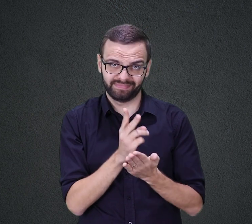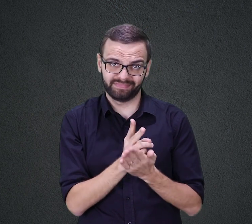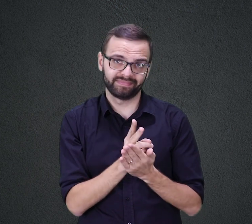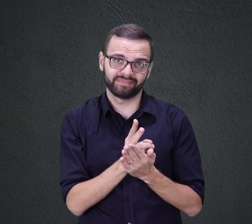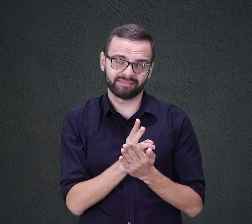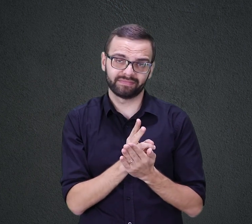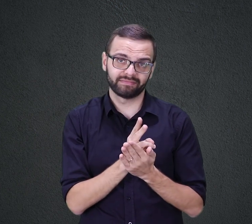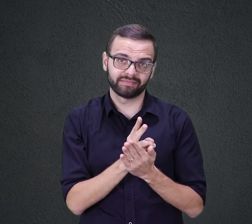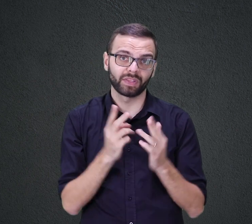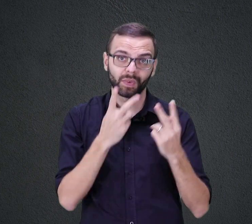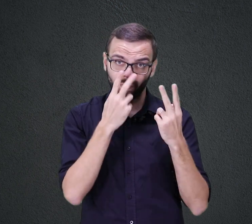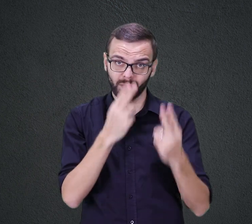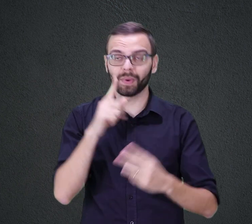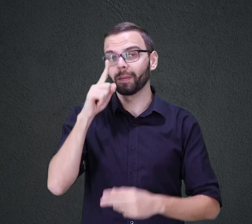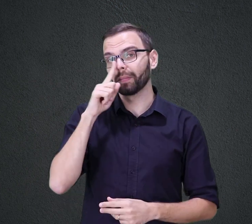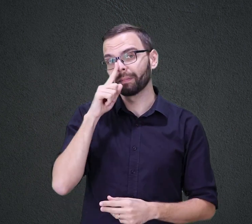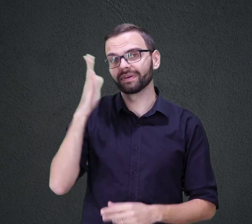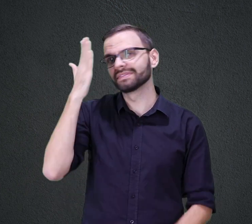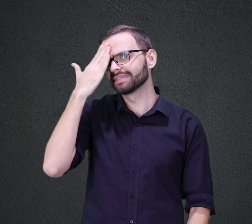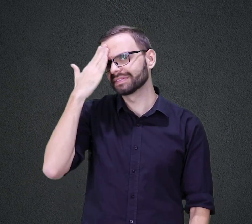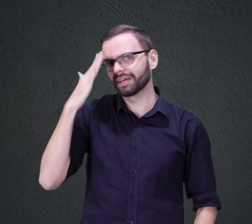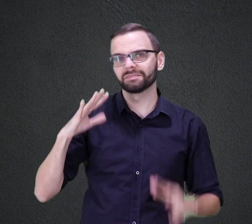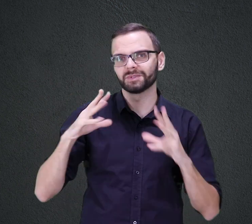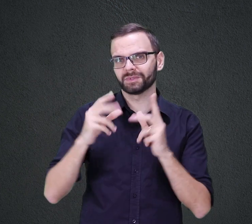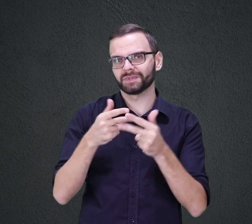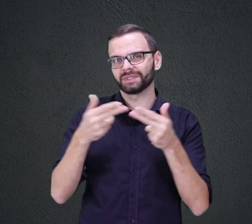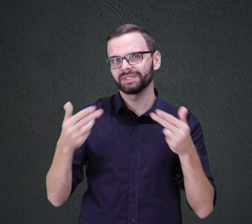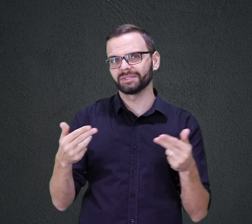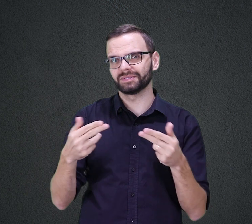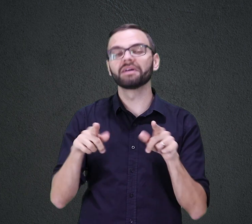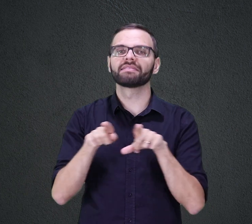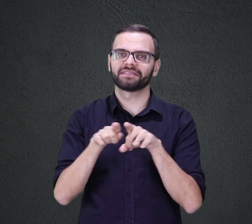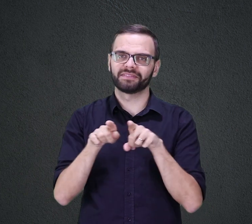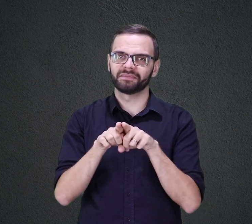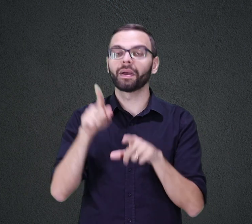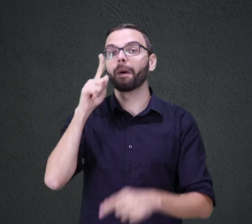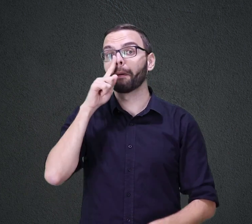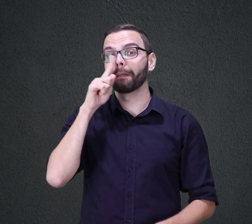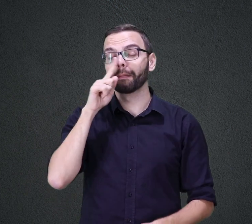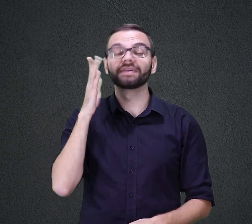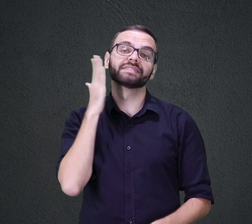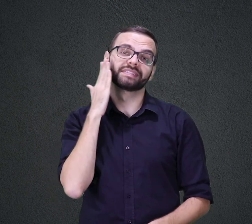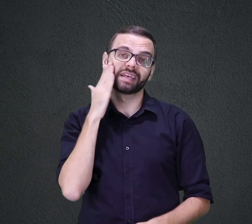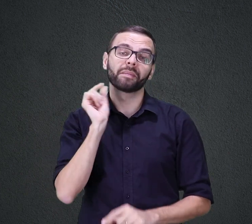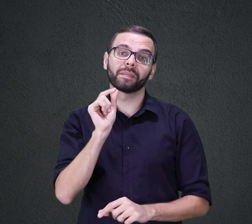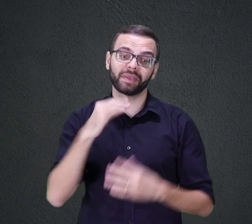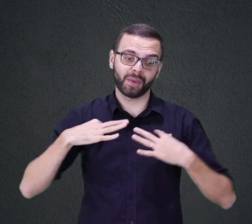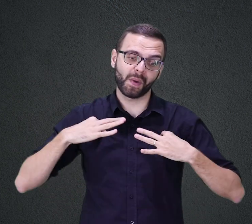ASSIM COMO MÃE SABE DAS COISAS CERTAMENTE ESSA TÚNICA SEMPRE ACABA SERVINDO E TAMBÉM TRAZIA